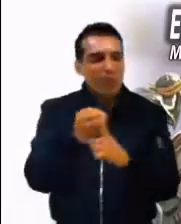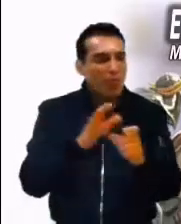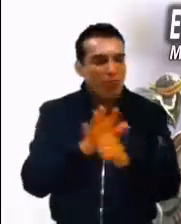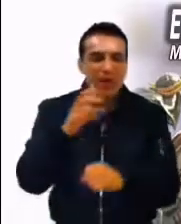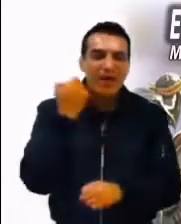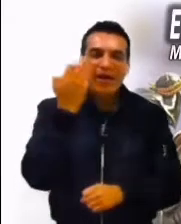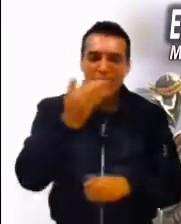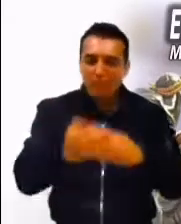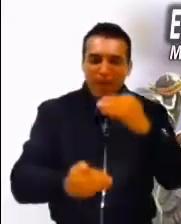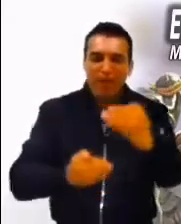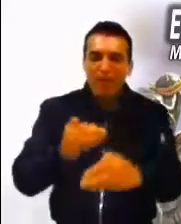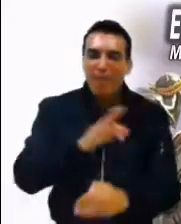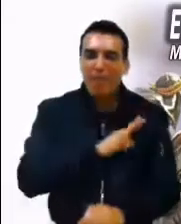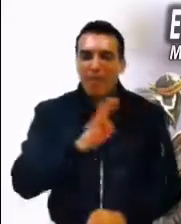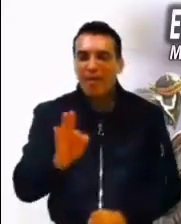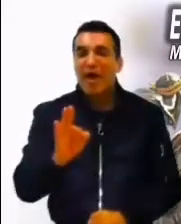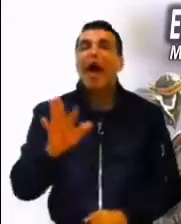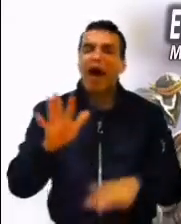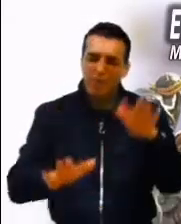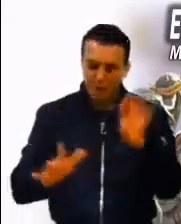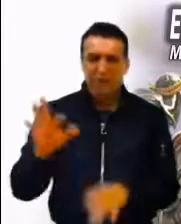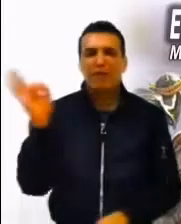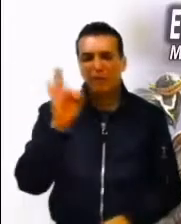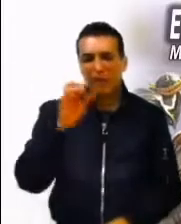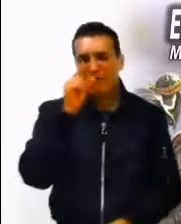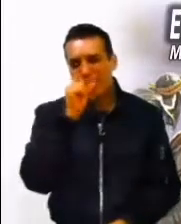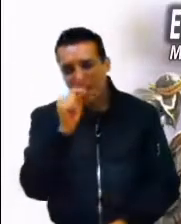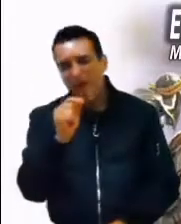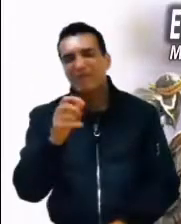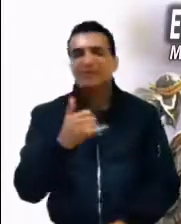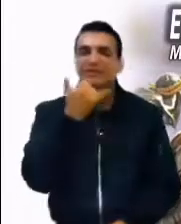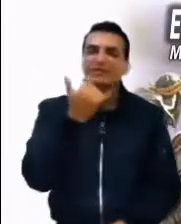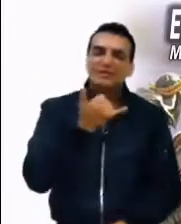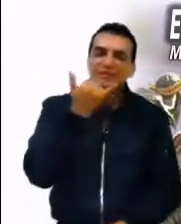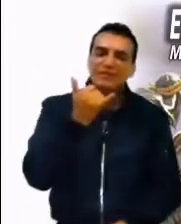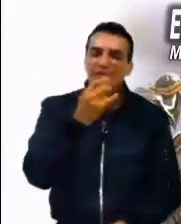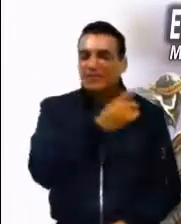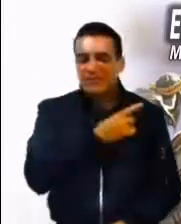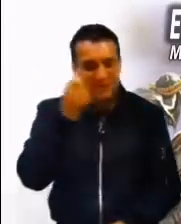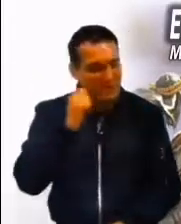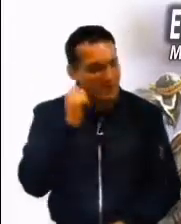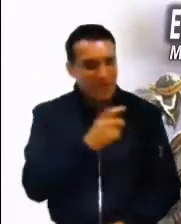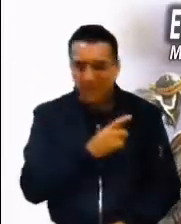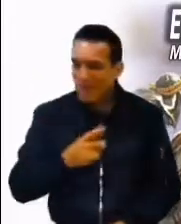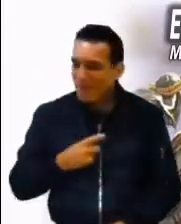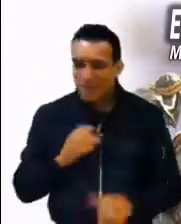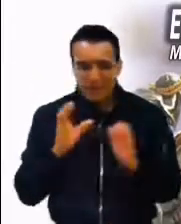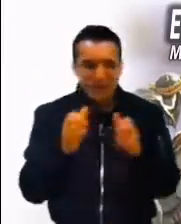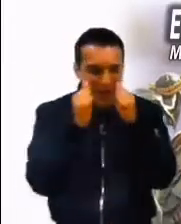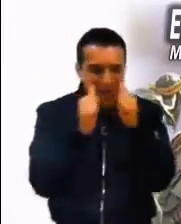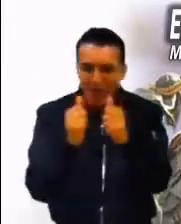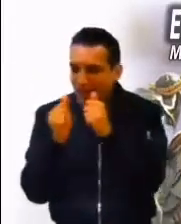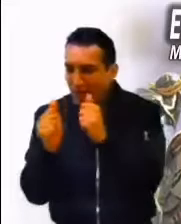Siempre tendremos el riesgo de equivocarnos y debemos estar siempre en guardia. Debemos vigilar y